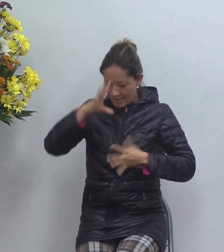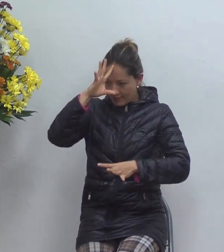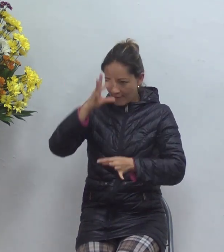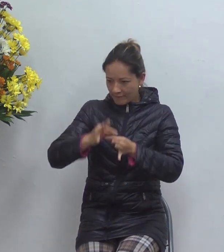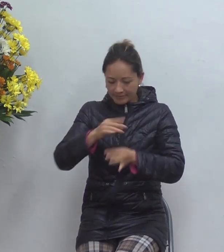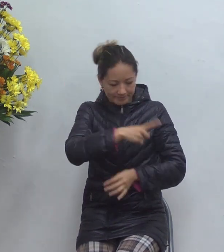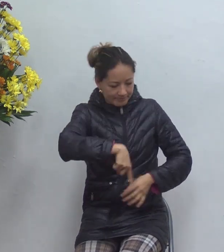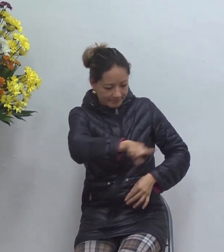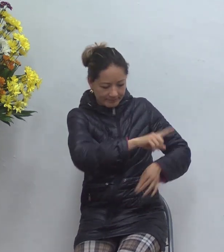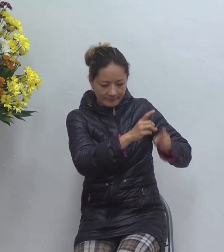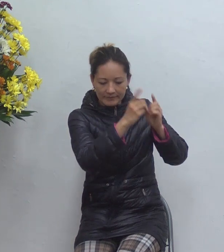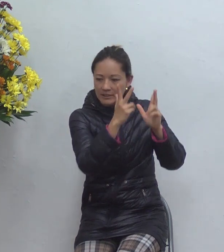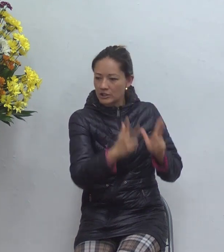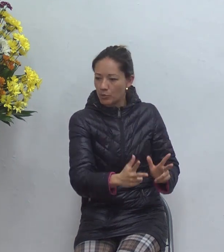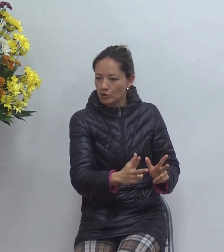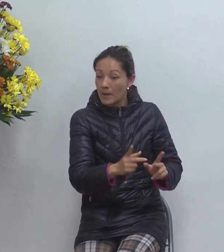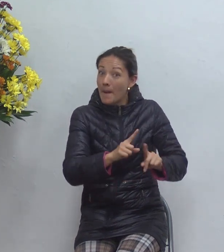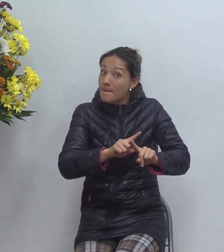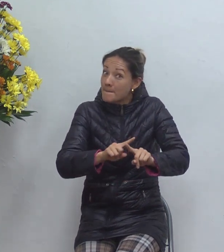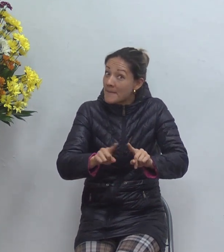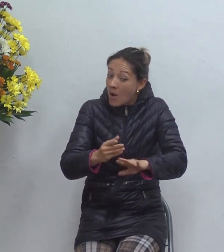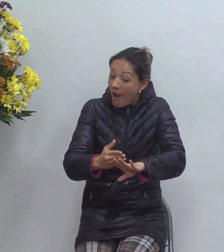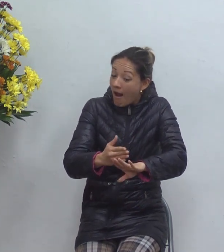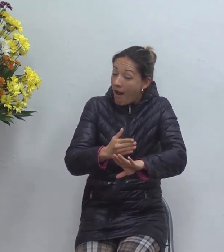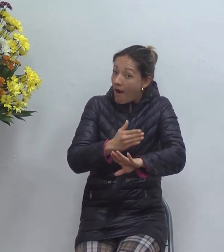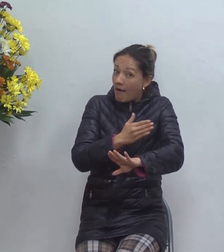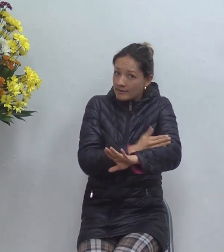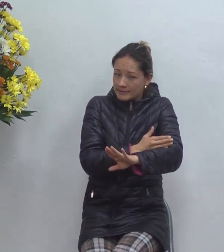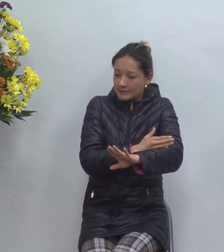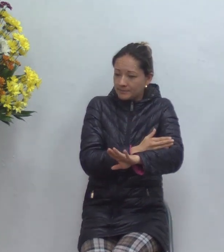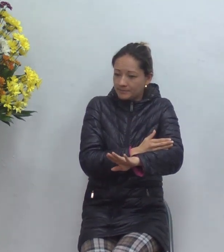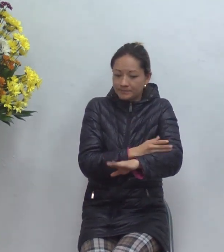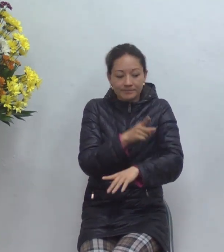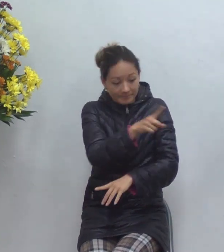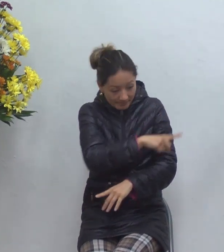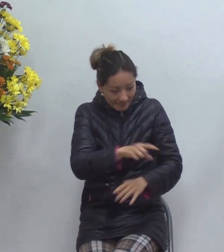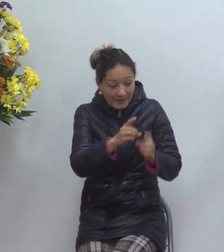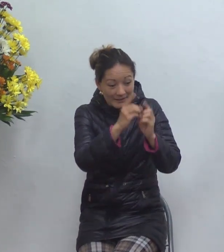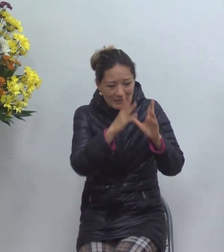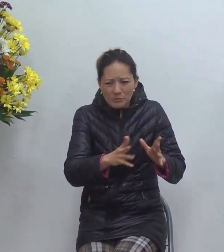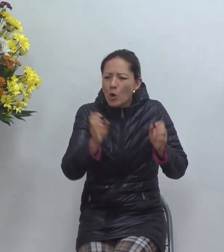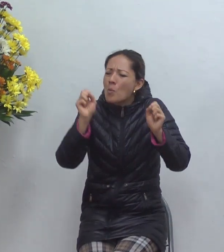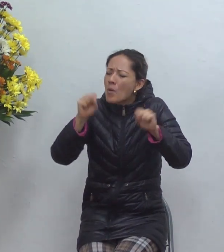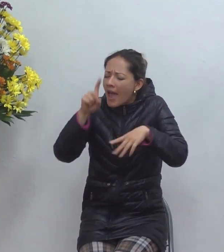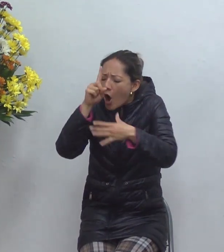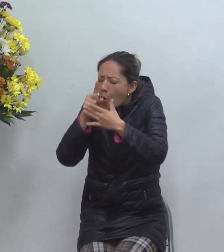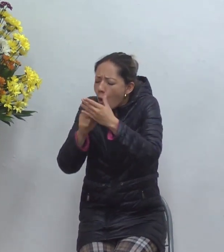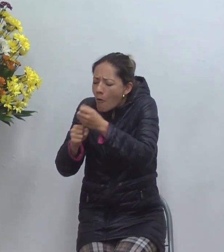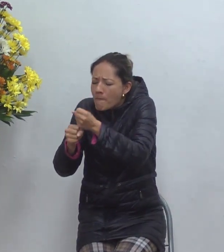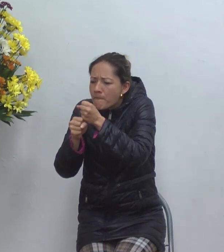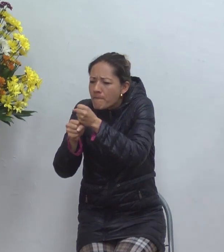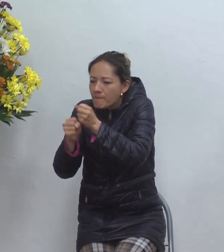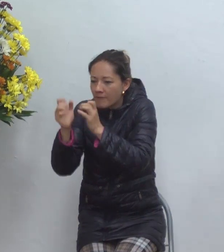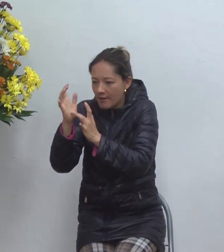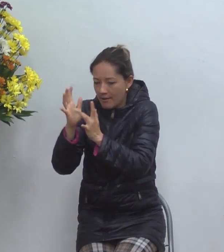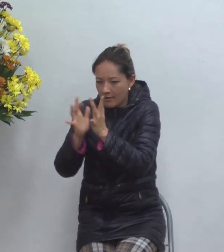la meta 1 pero antes de eso para que ellos puedan depositar su confianza en él creer en jesús